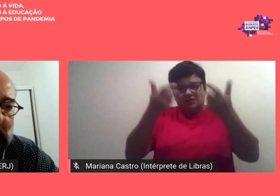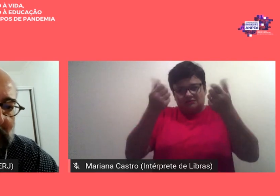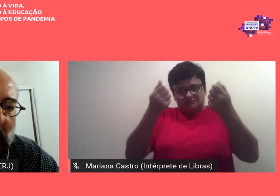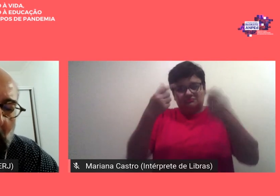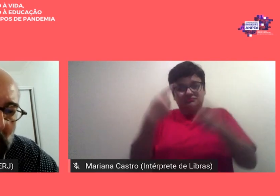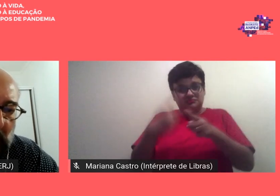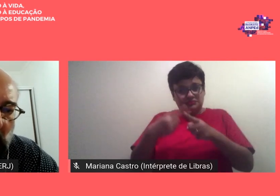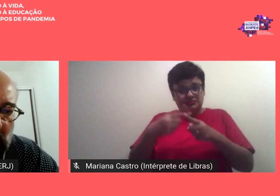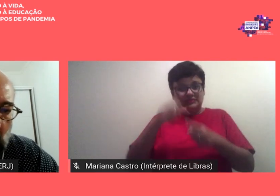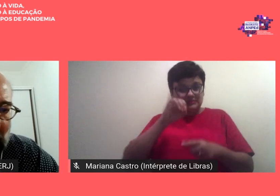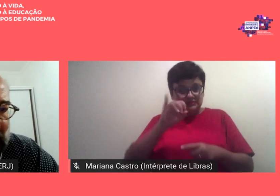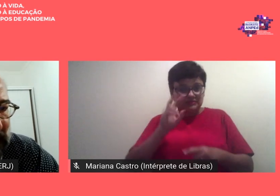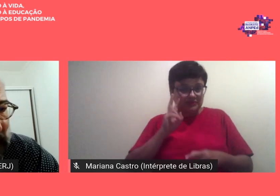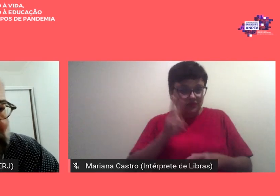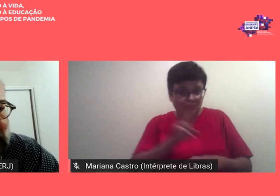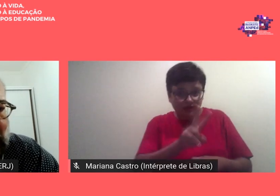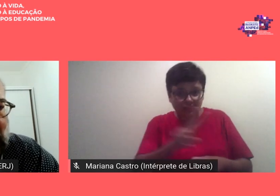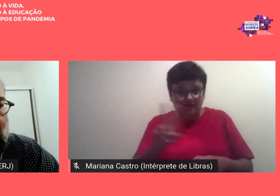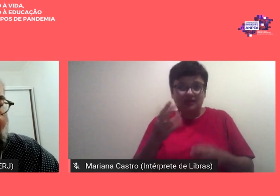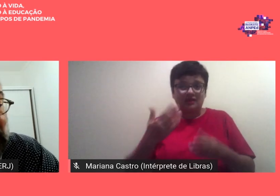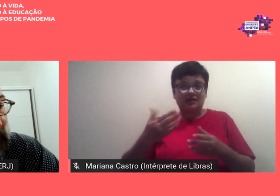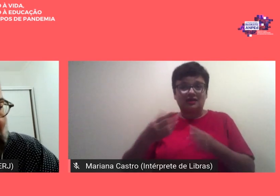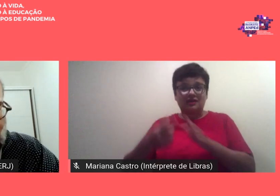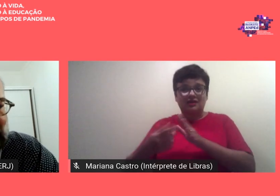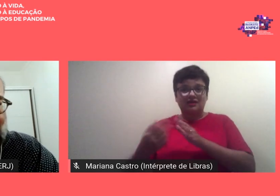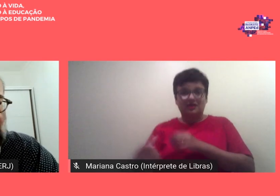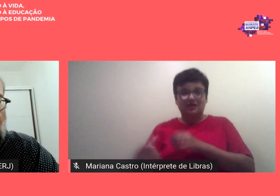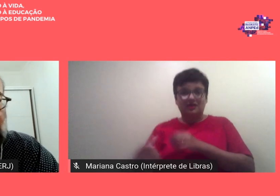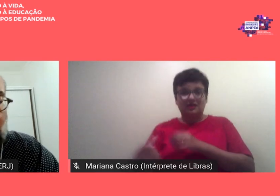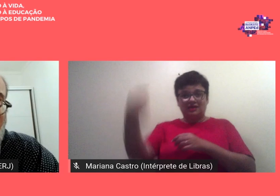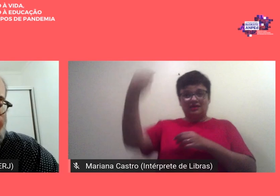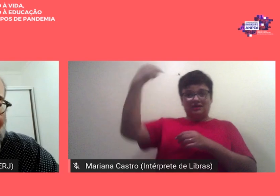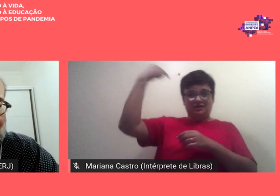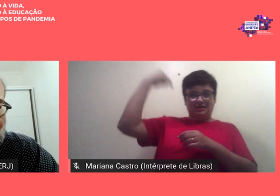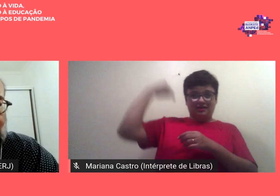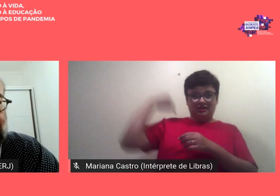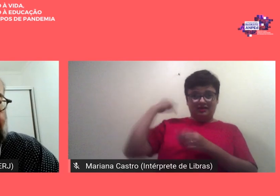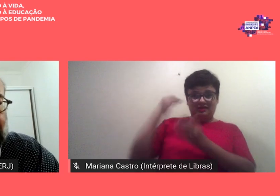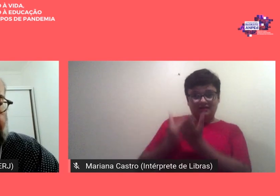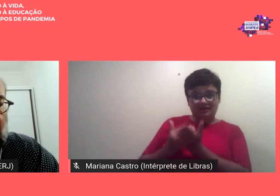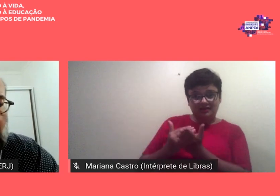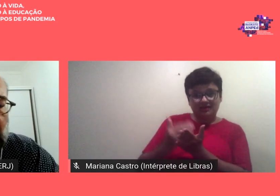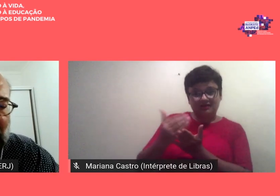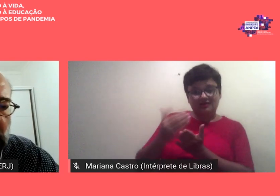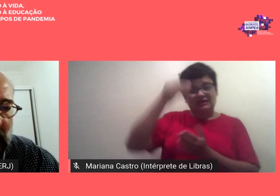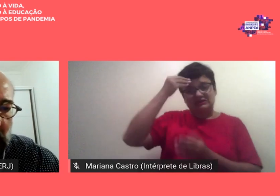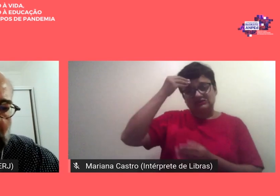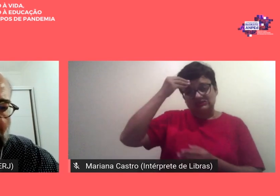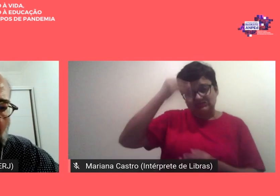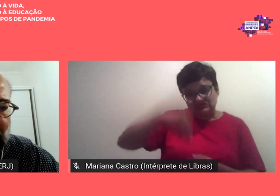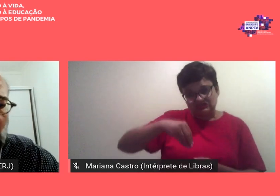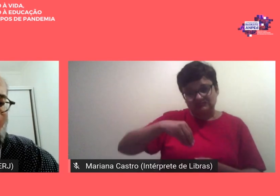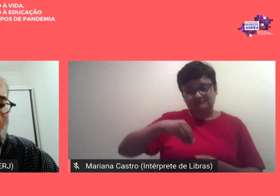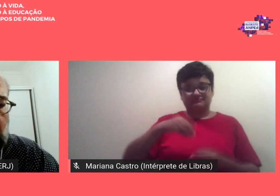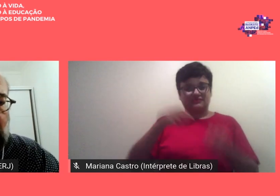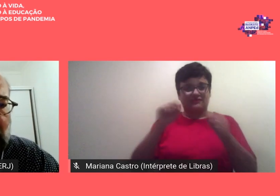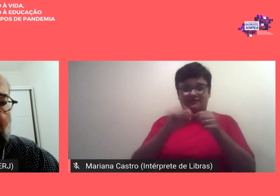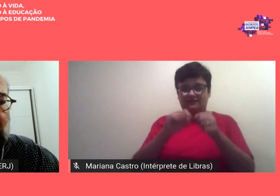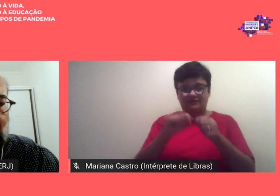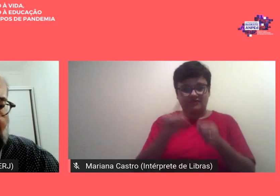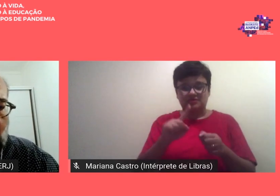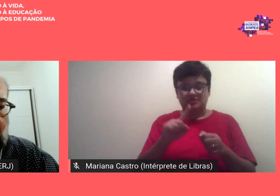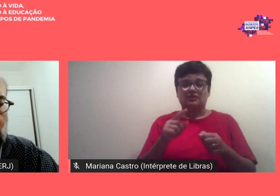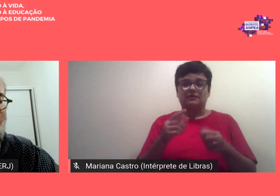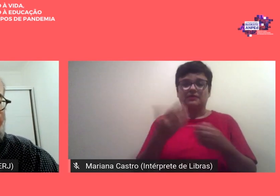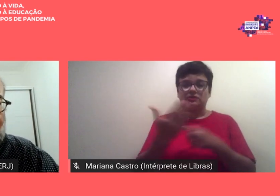olharmos quando nós começamos a ideia era desistir não fazer mas um dando força ao outro